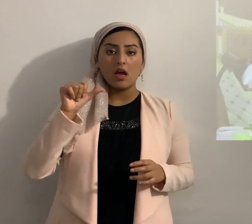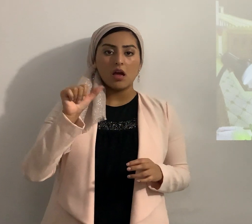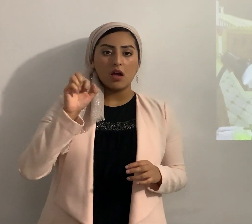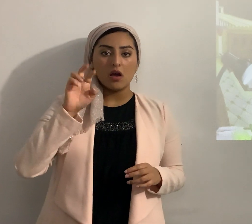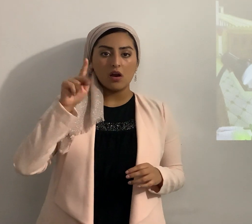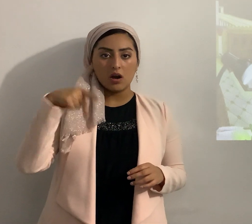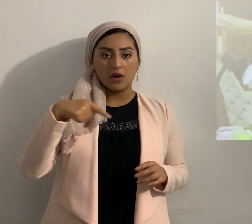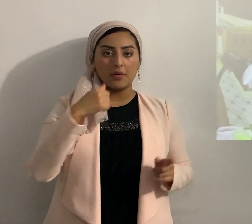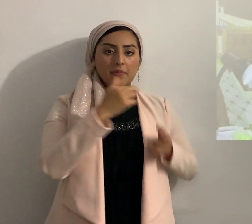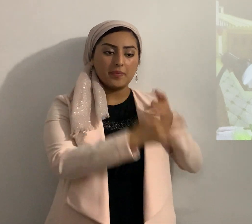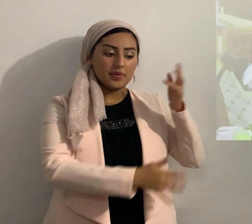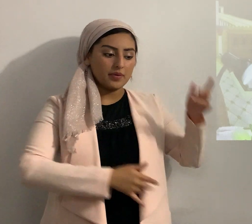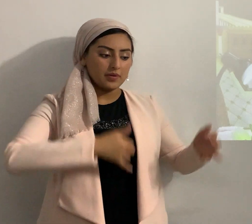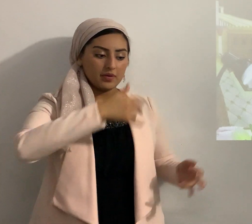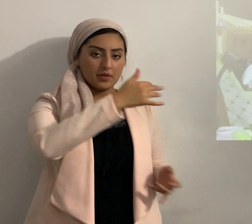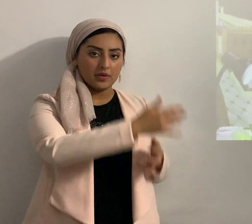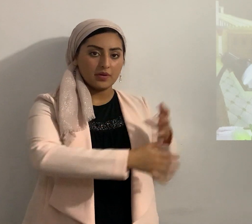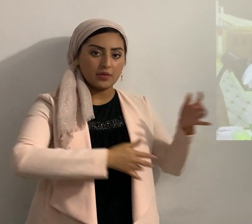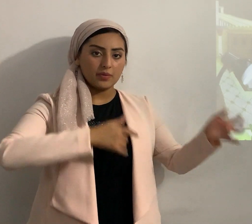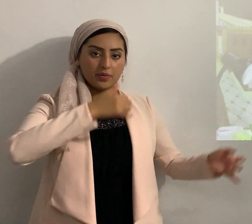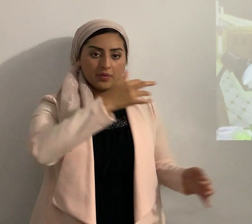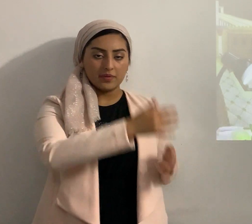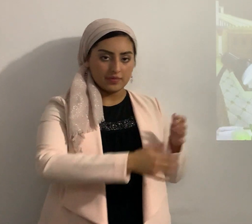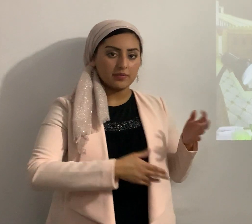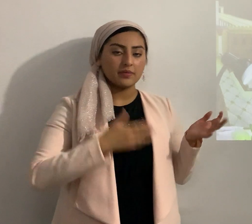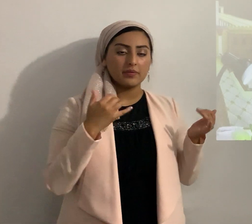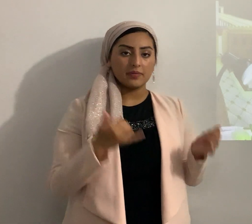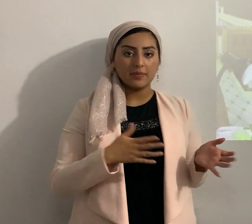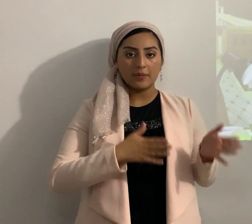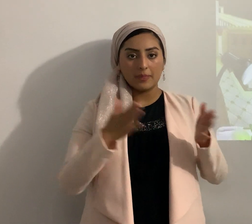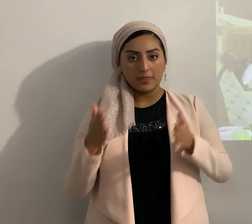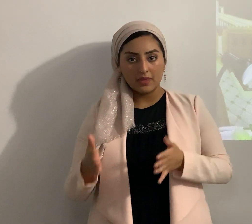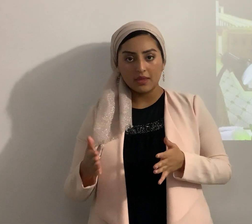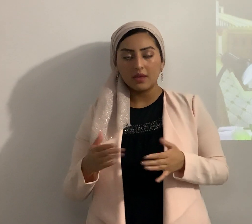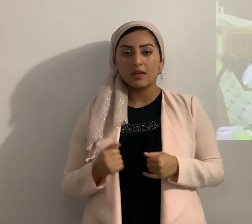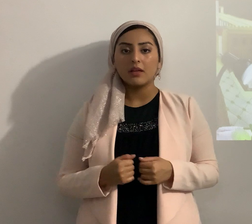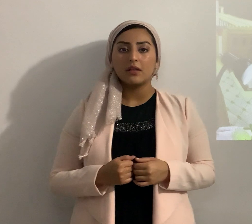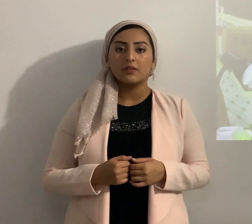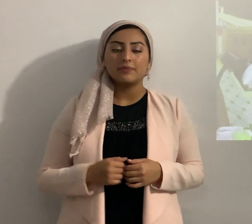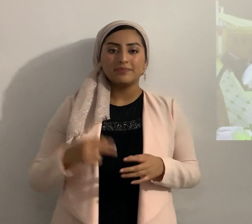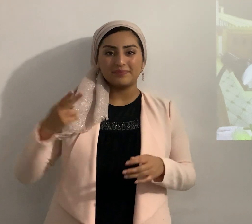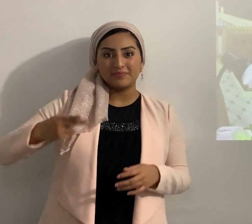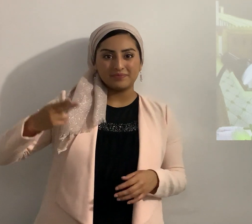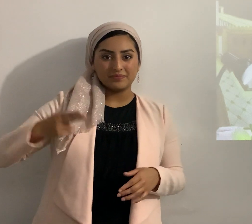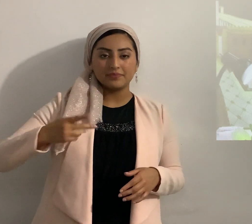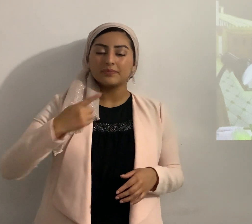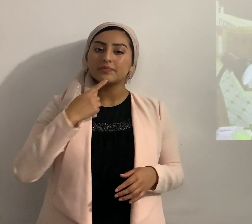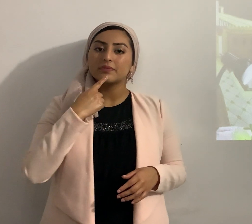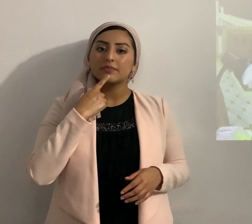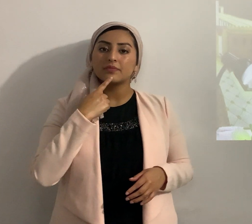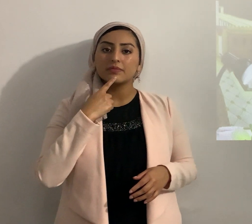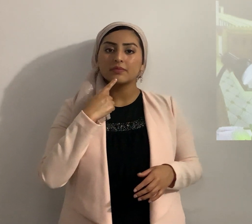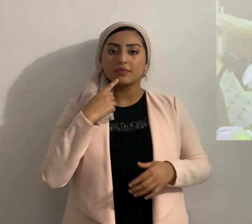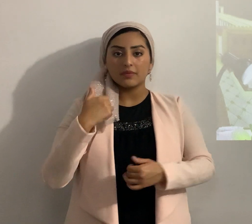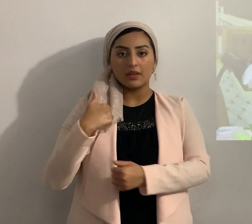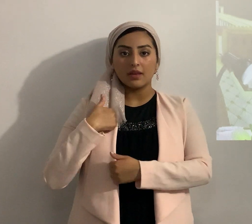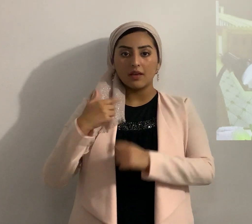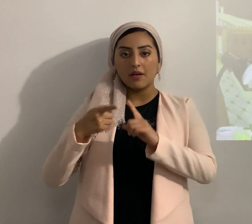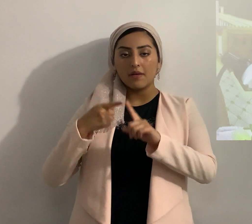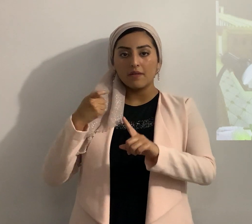anotarlo ahora Flavio Josefo dice que esta coalición del norte ahorita lo vamos a leer, amados, ¿estás